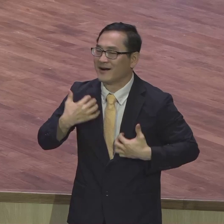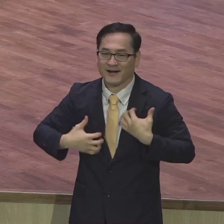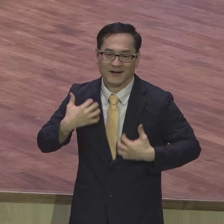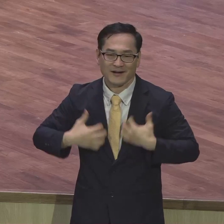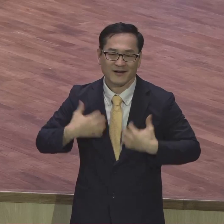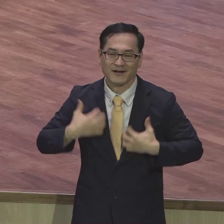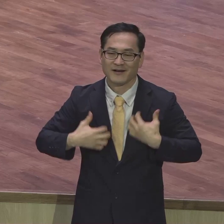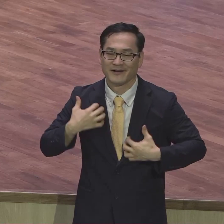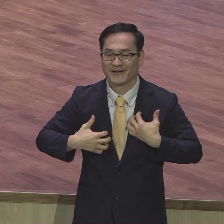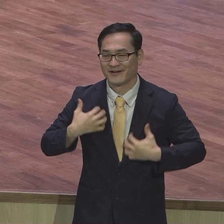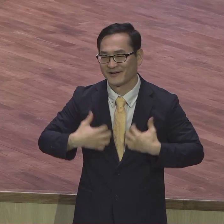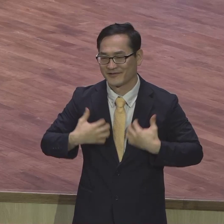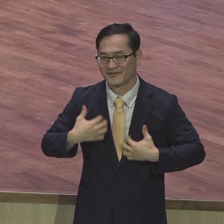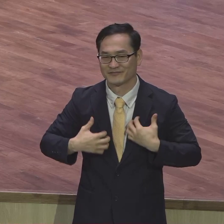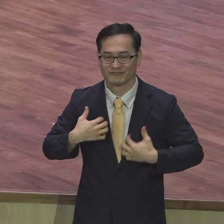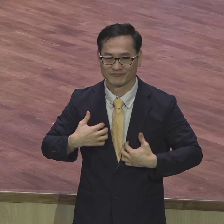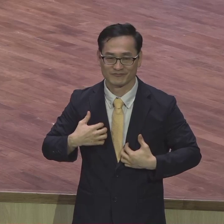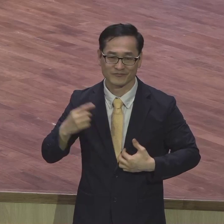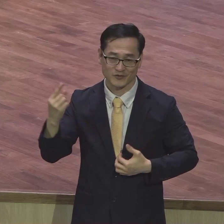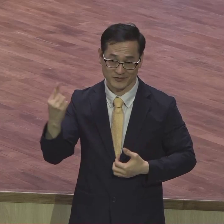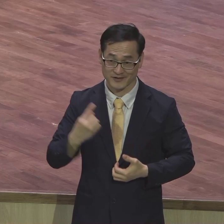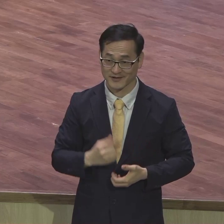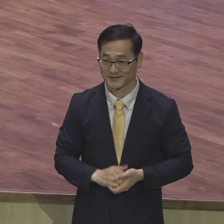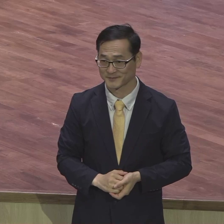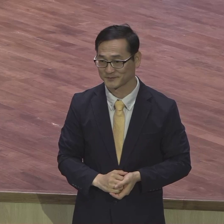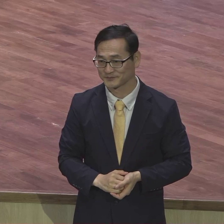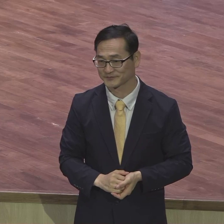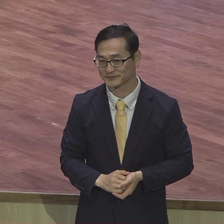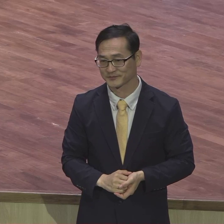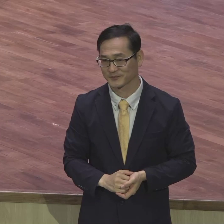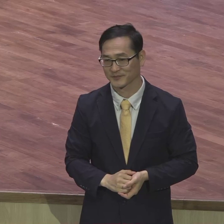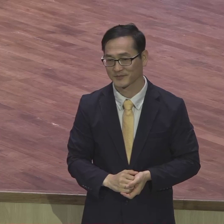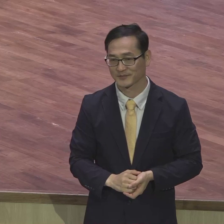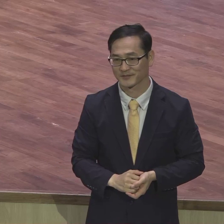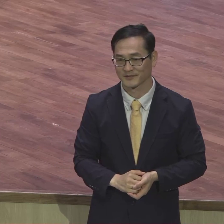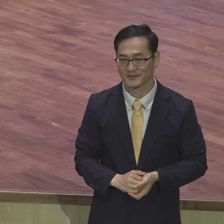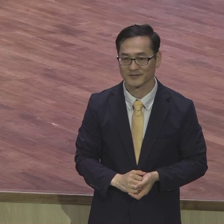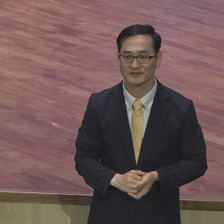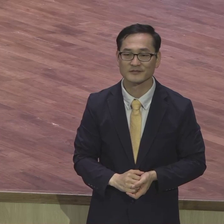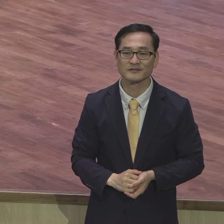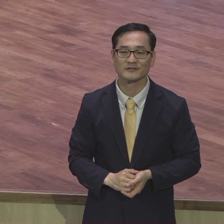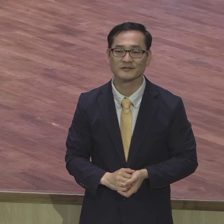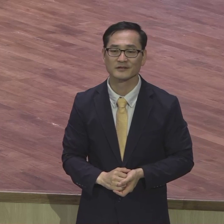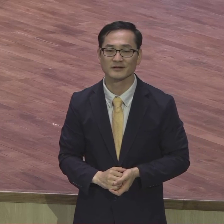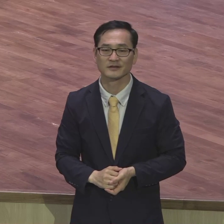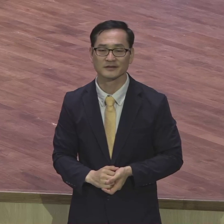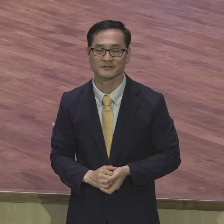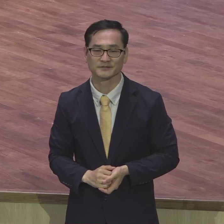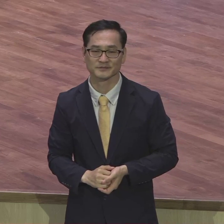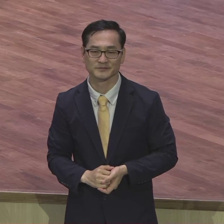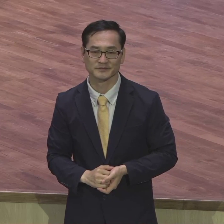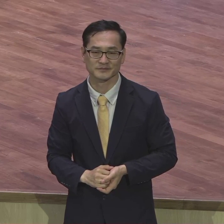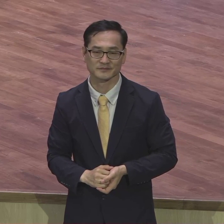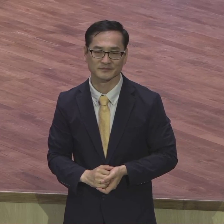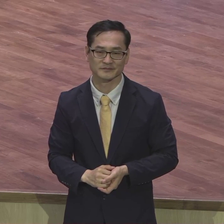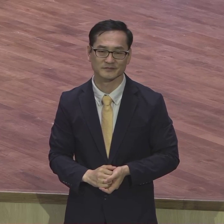성의 역사에요 날로 새롭게 돼 사람을 날로 새롭다는 말은 만날 때마다 포럼을 하면 은혜가 돼